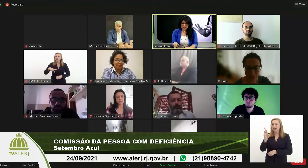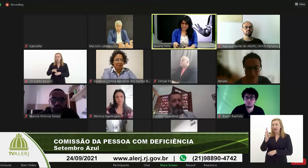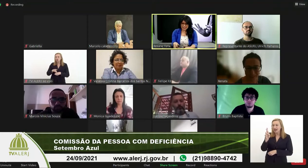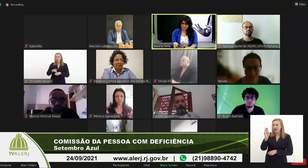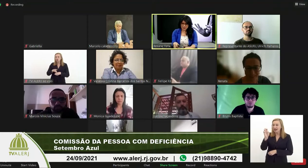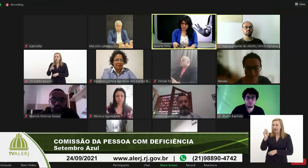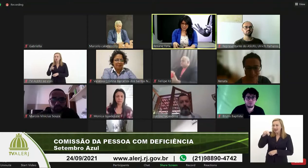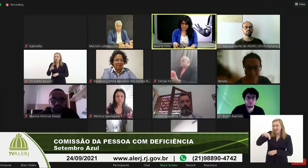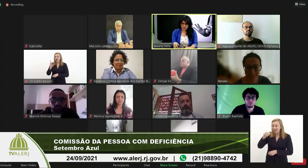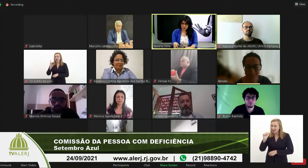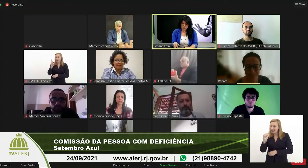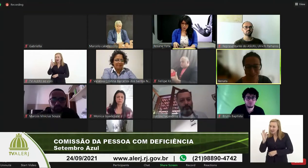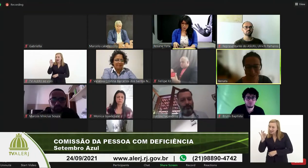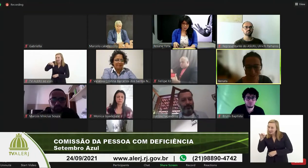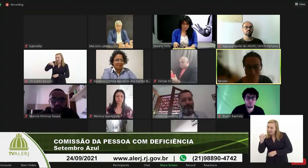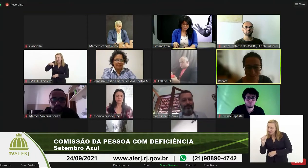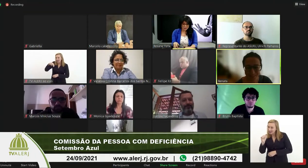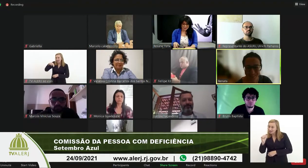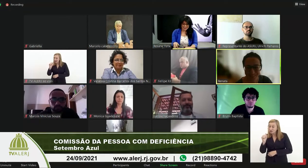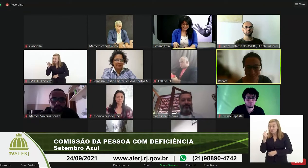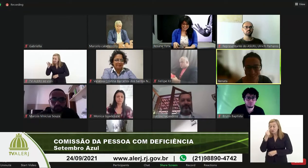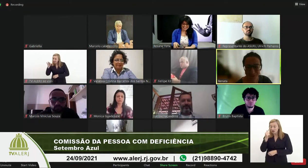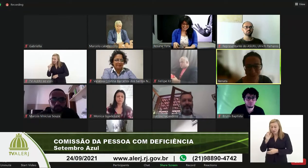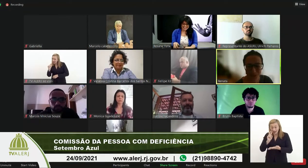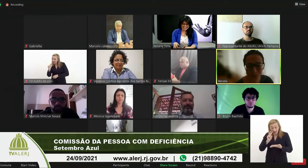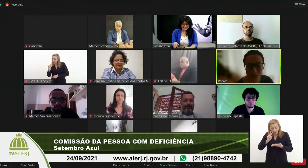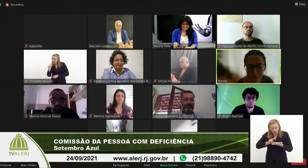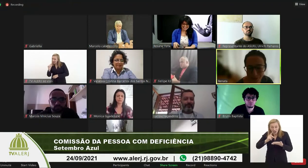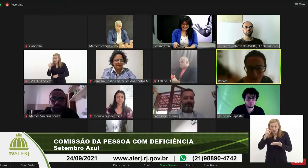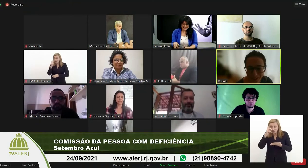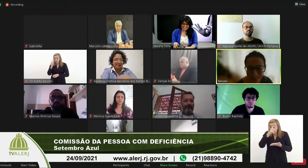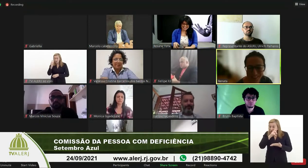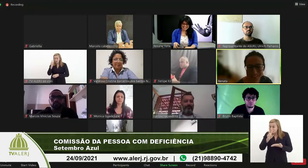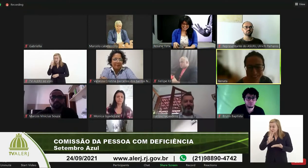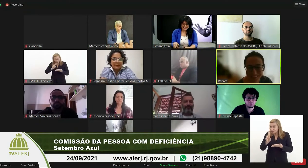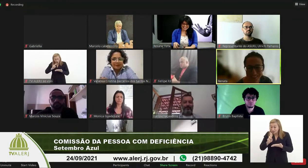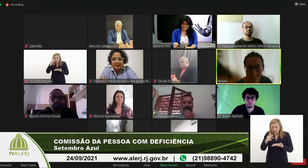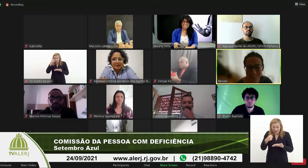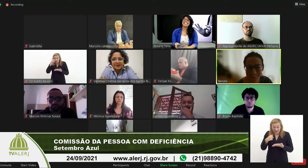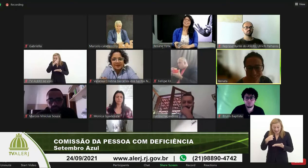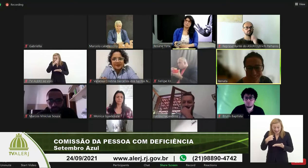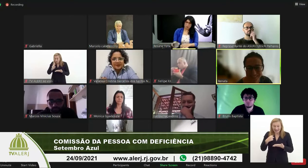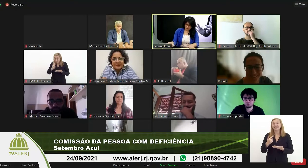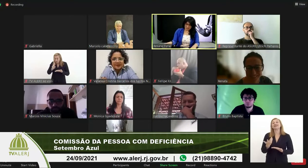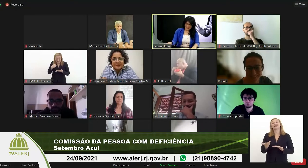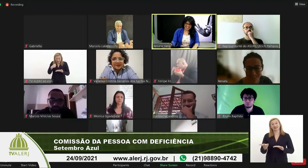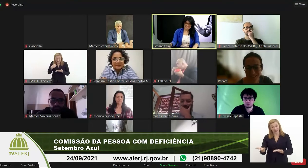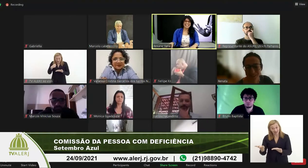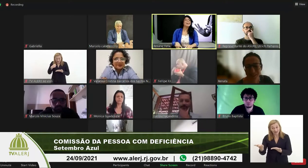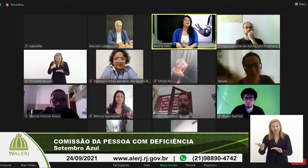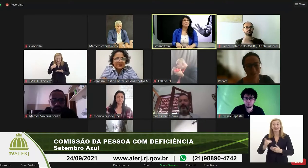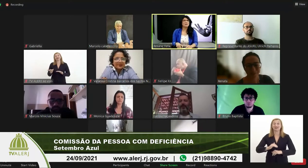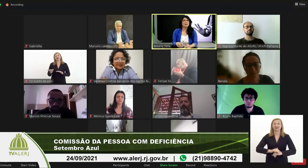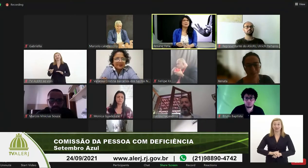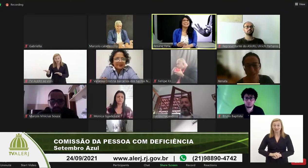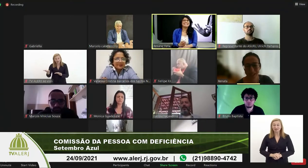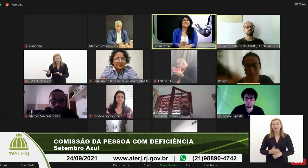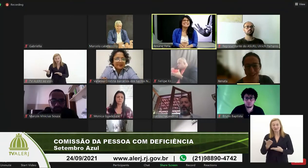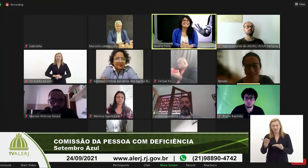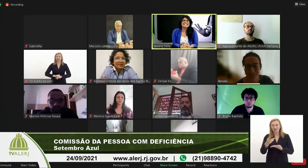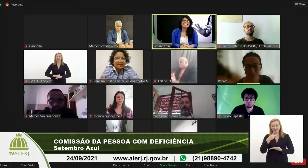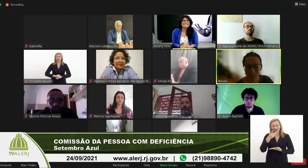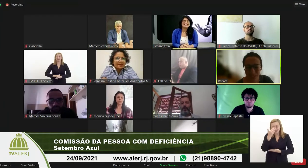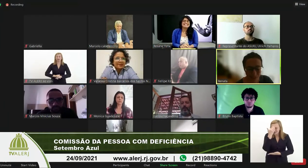só tentar aqui ver se ela tem o seu nome agora é difícil Scharfstein então pronto muito